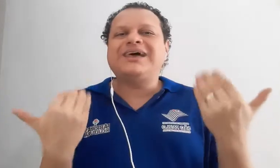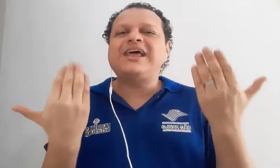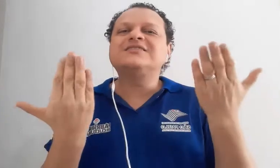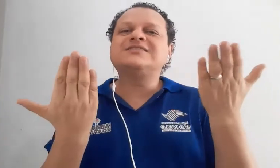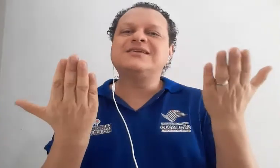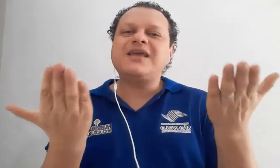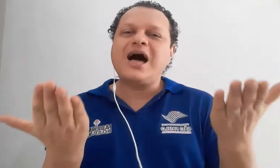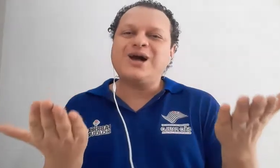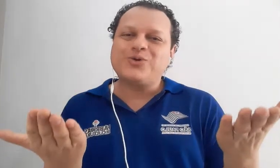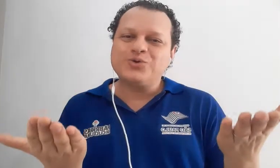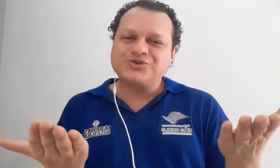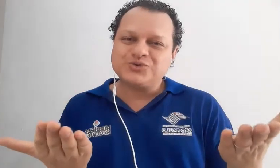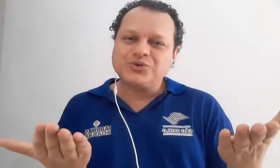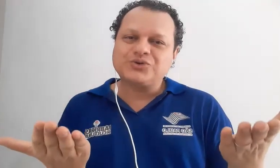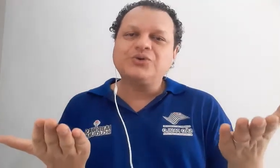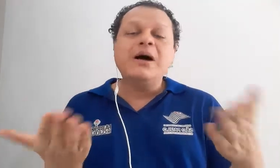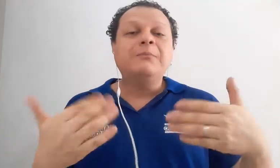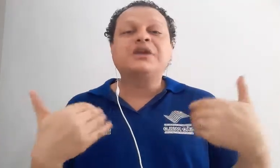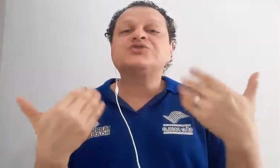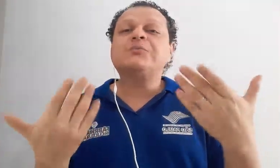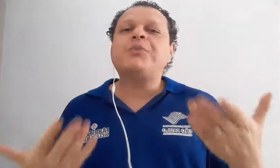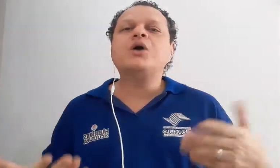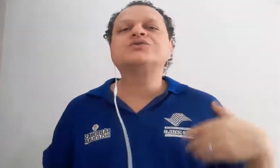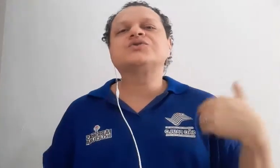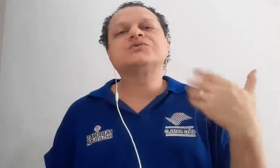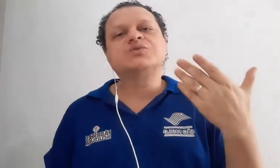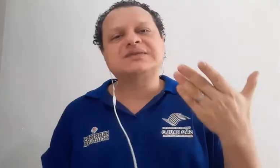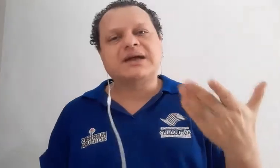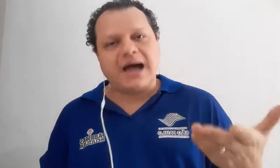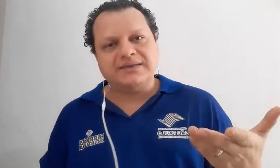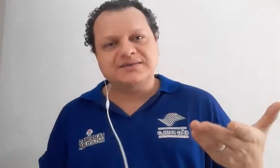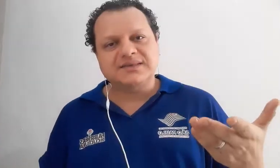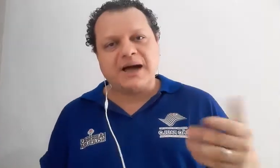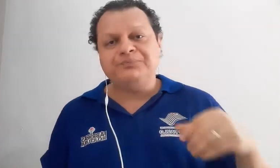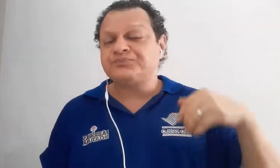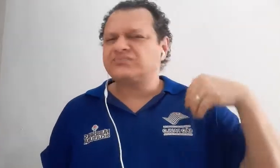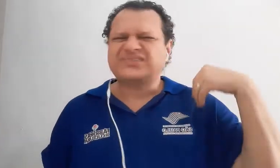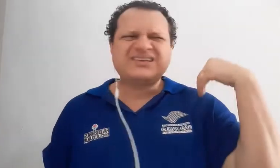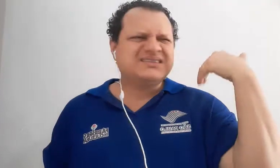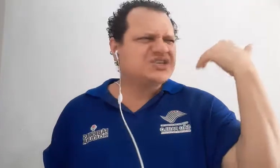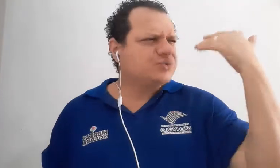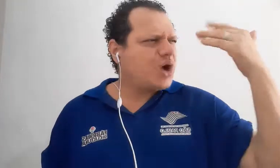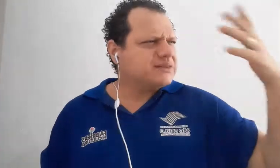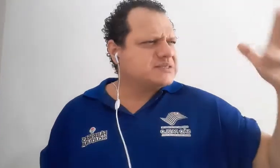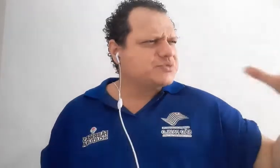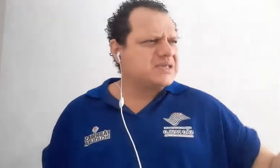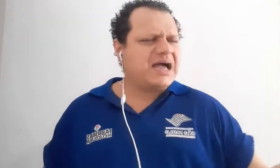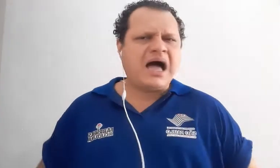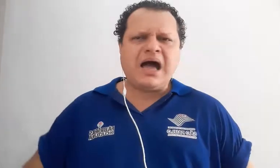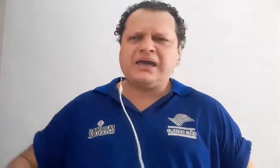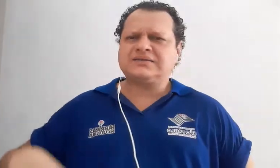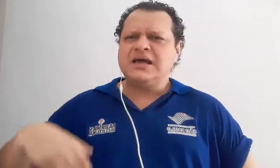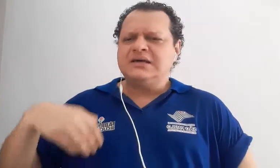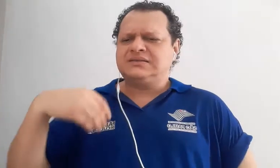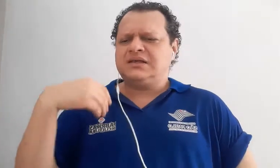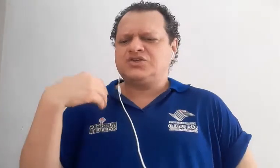ensinar o surdo pressupostos musicais, tá? Sejam notas musicais, seja